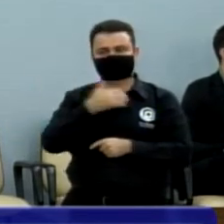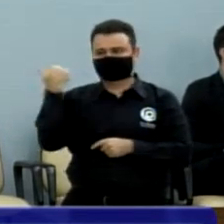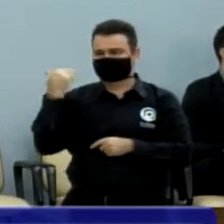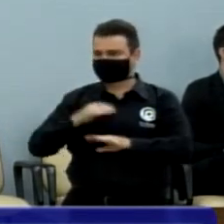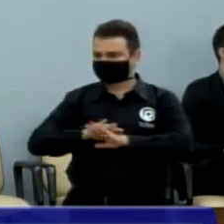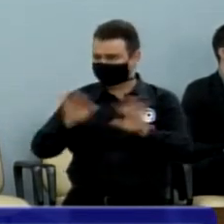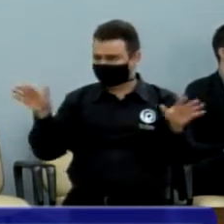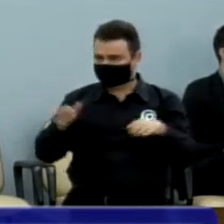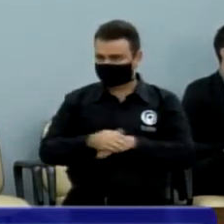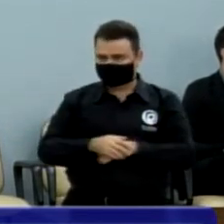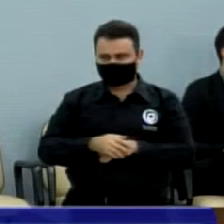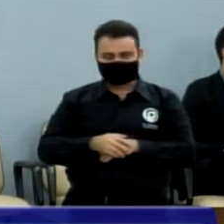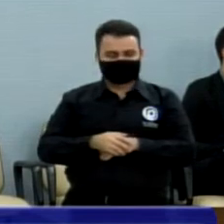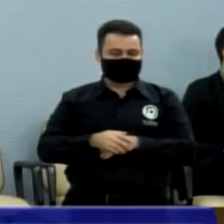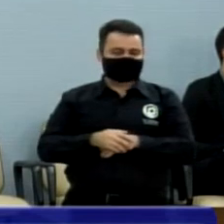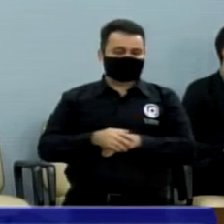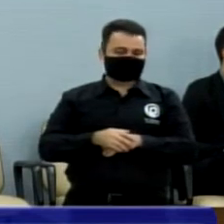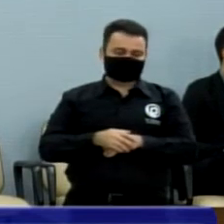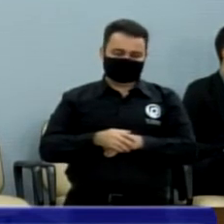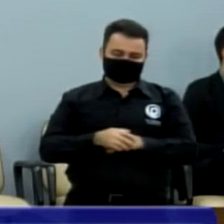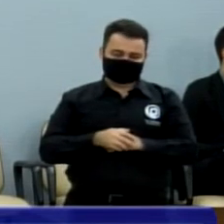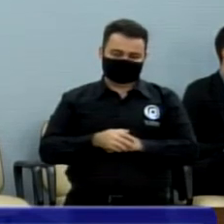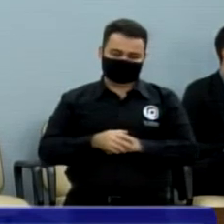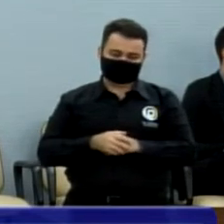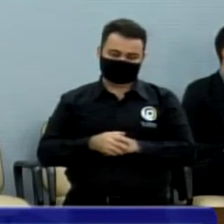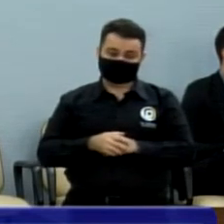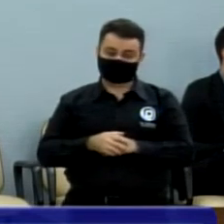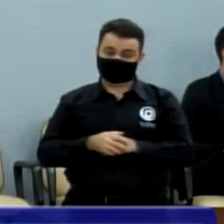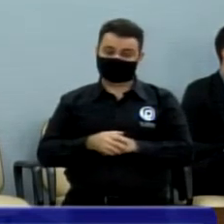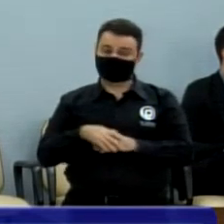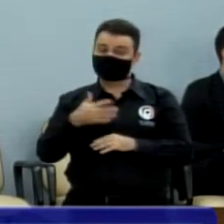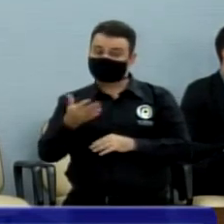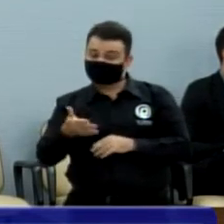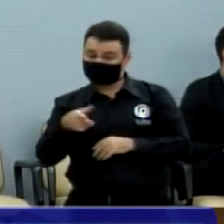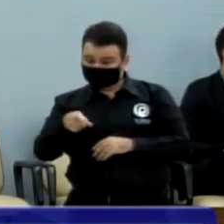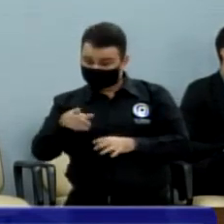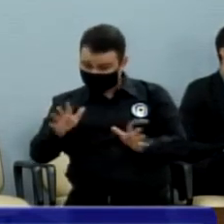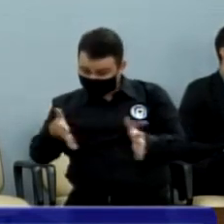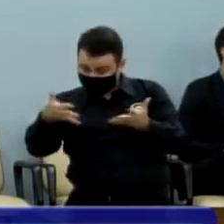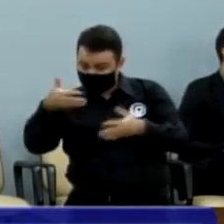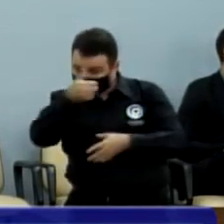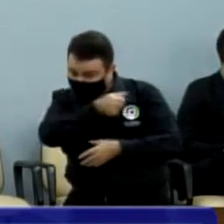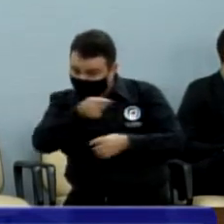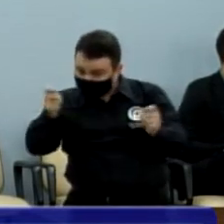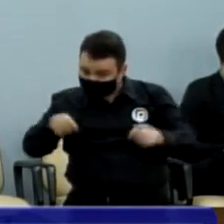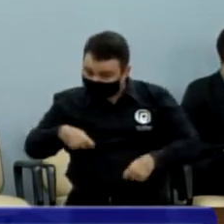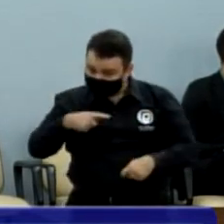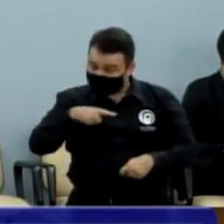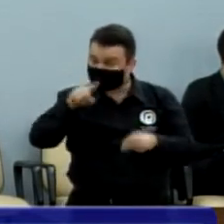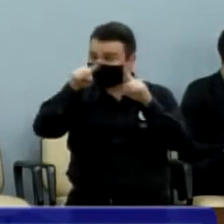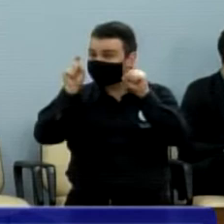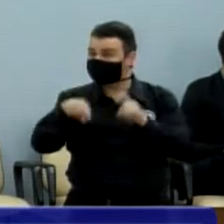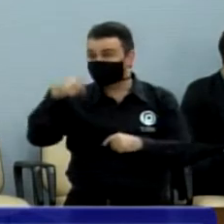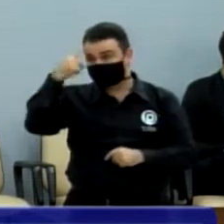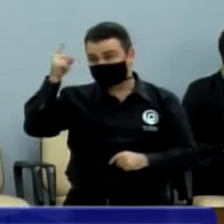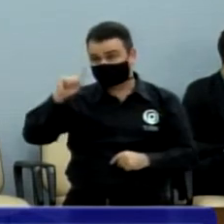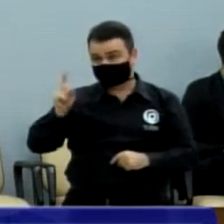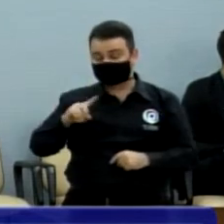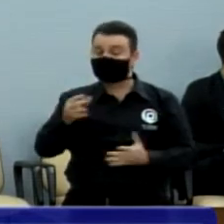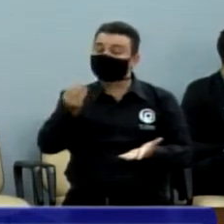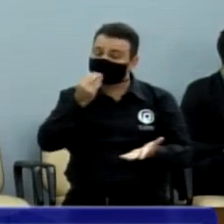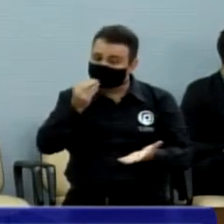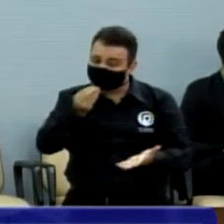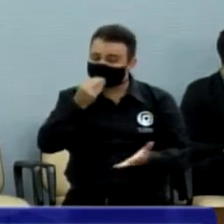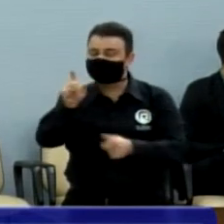socorrida, se teríamos êxito no salvamento, não sei, mas chegaria a tempo, pelo menos. E essa morosidade